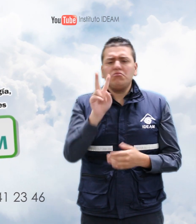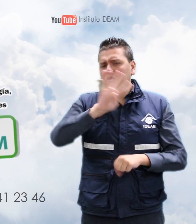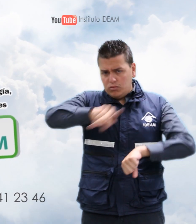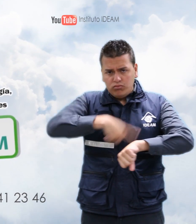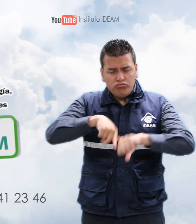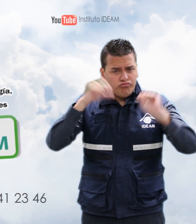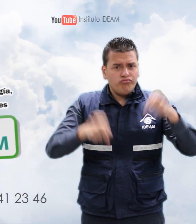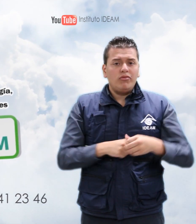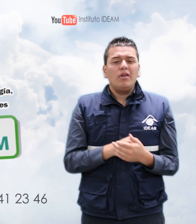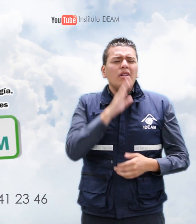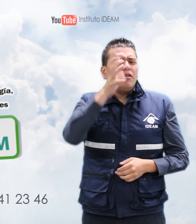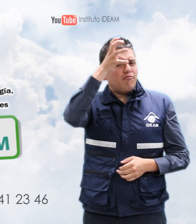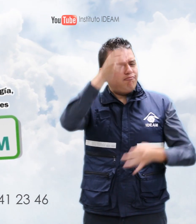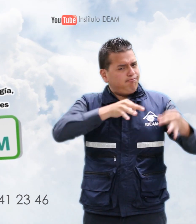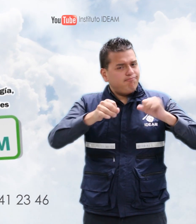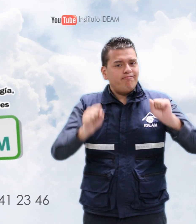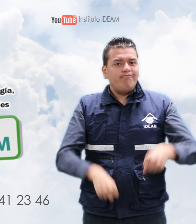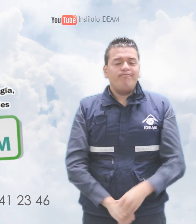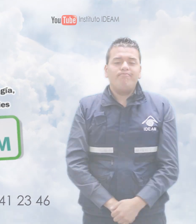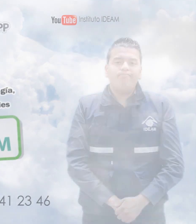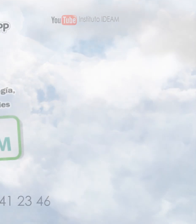24 horas del día con el meteorólogo de turno.